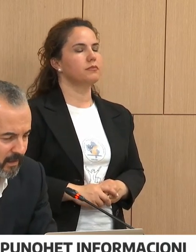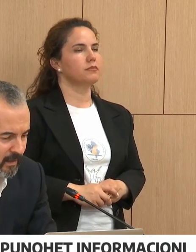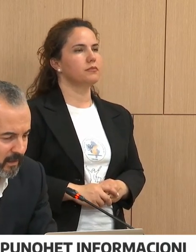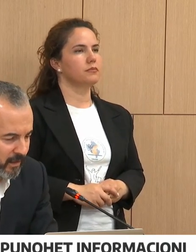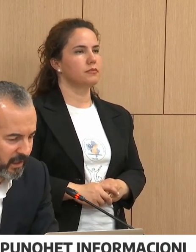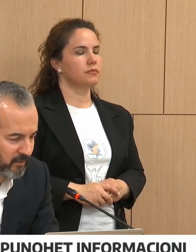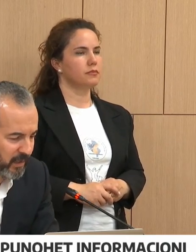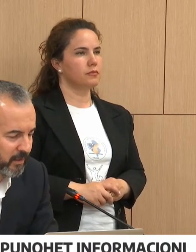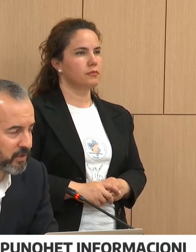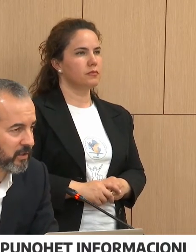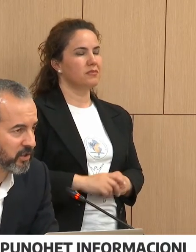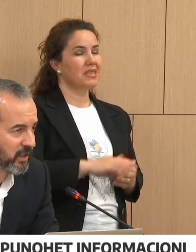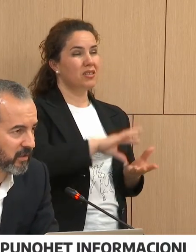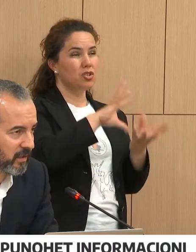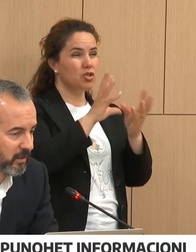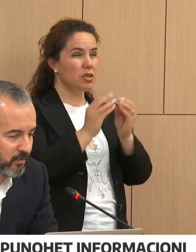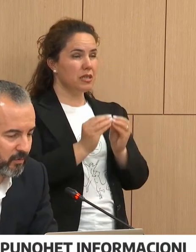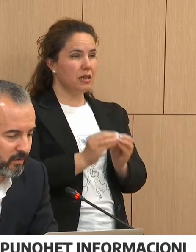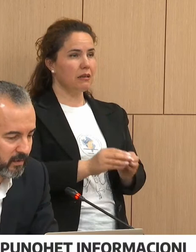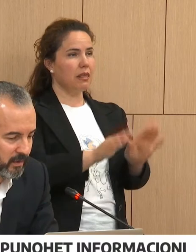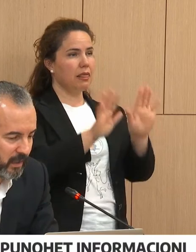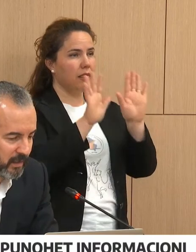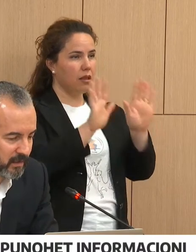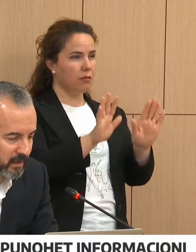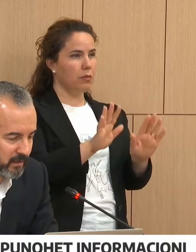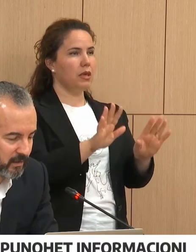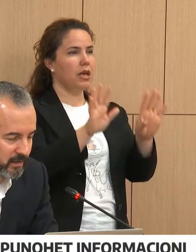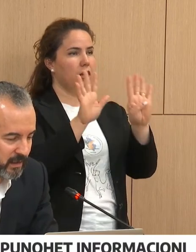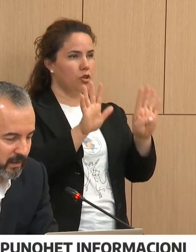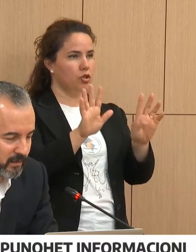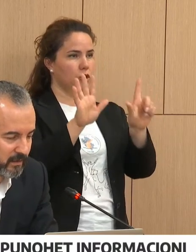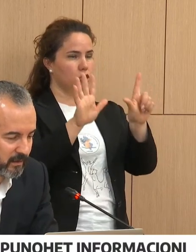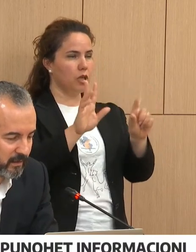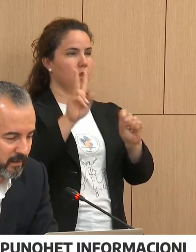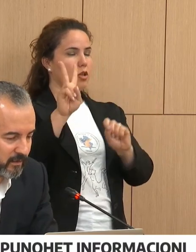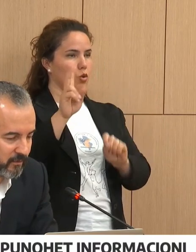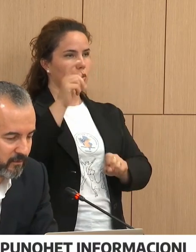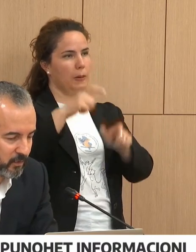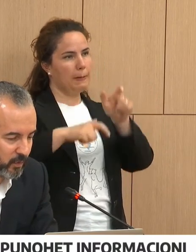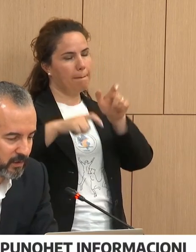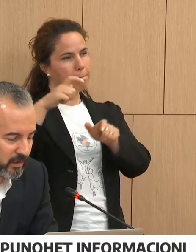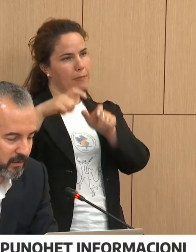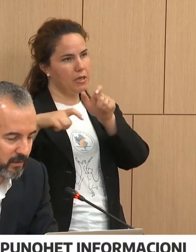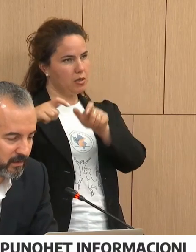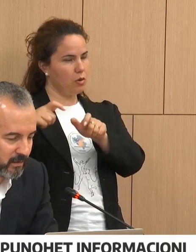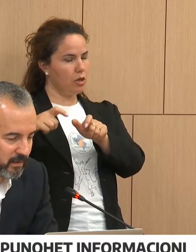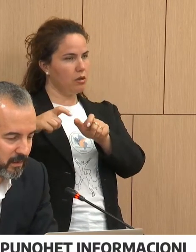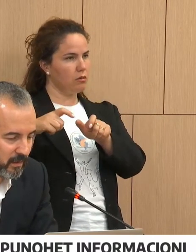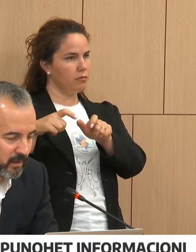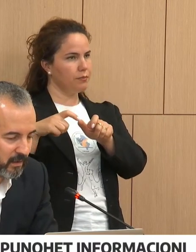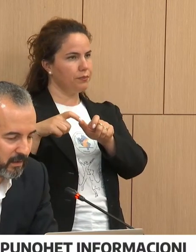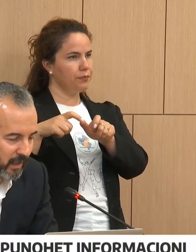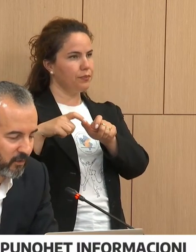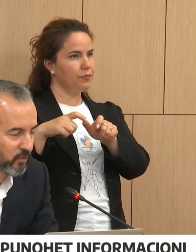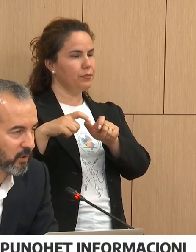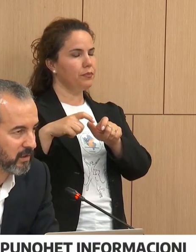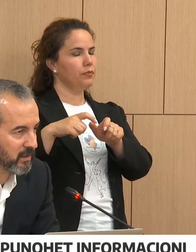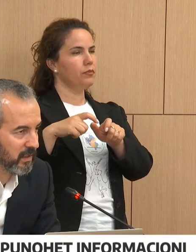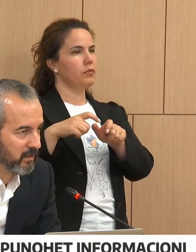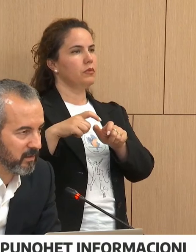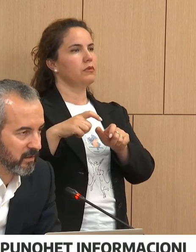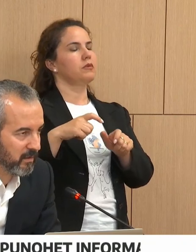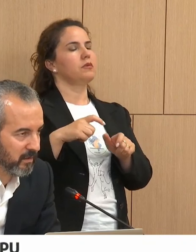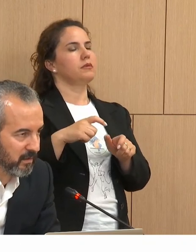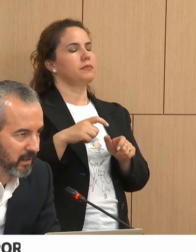Janë 10.972 raste në të cilat votuesit, janë